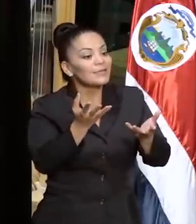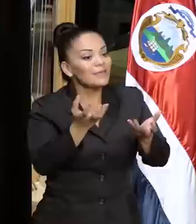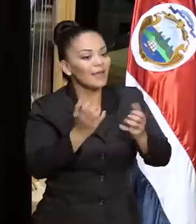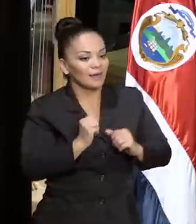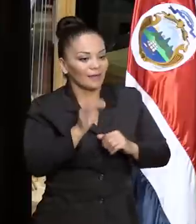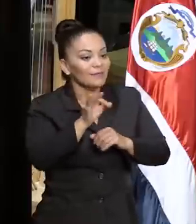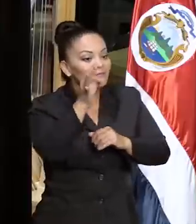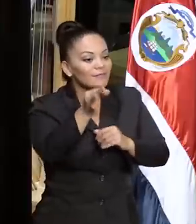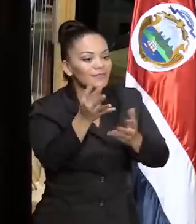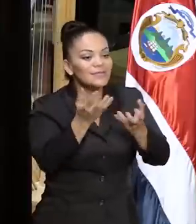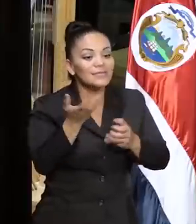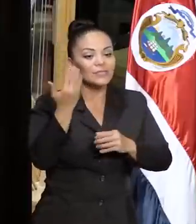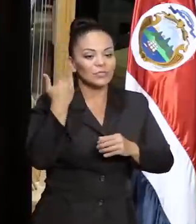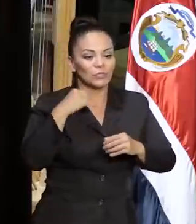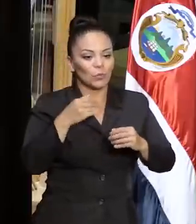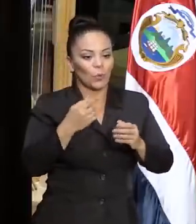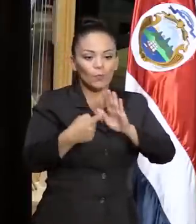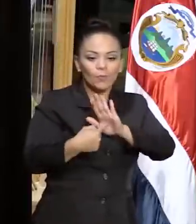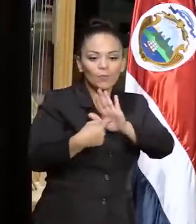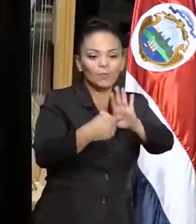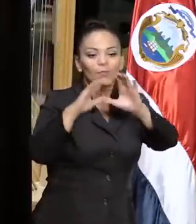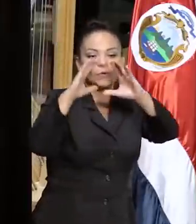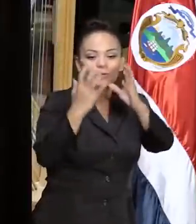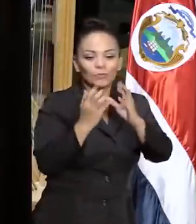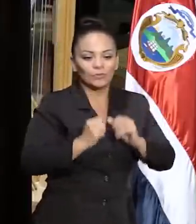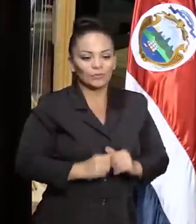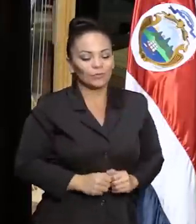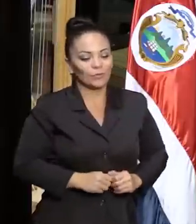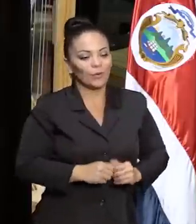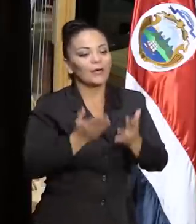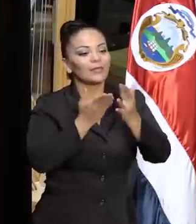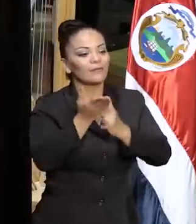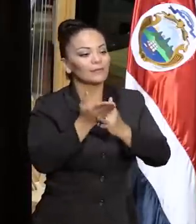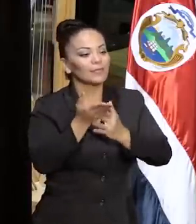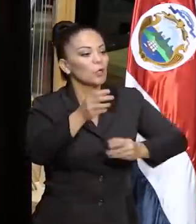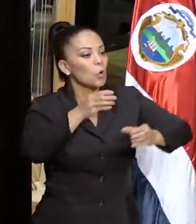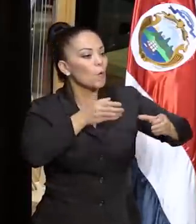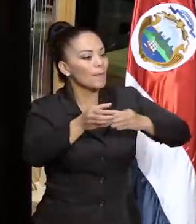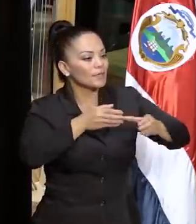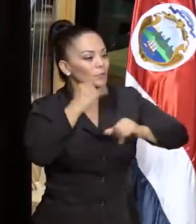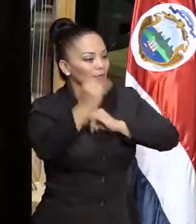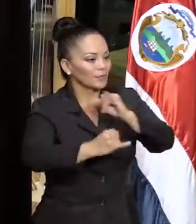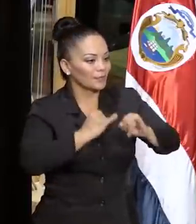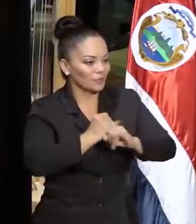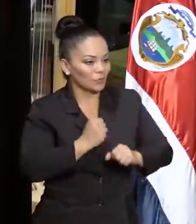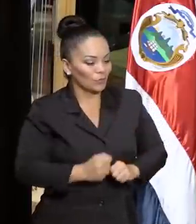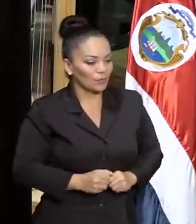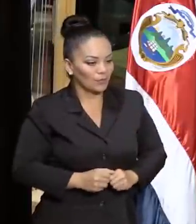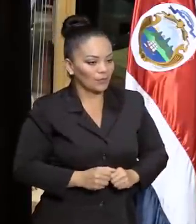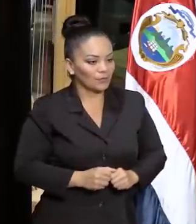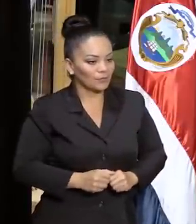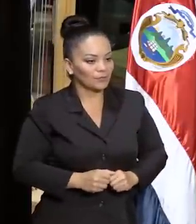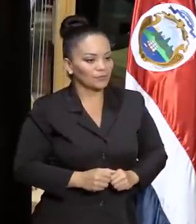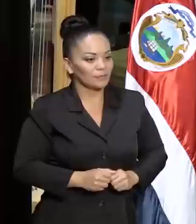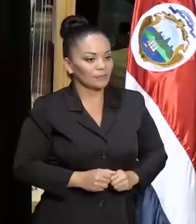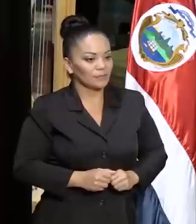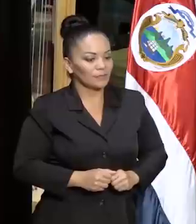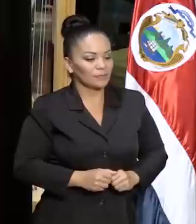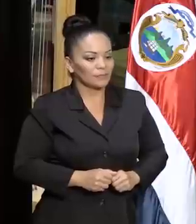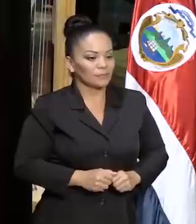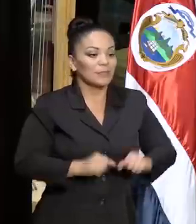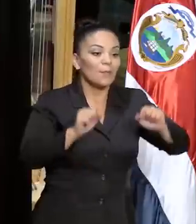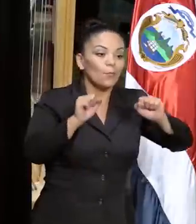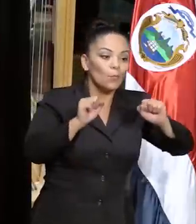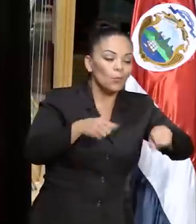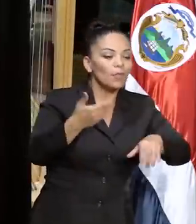proyectarse al mundo. Fue a través del comercio internacional que pudimos o